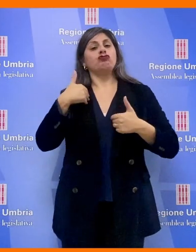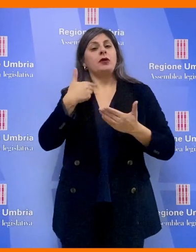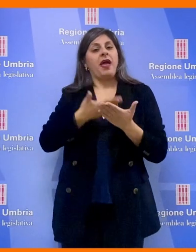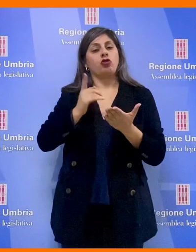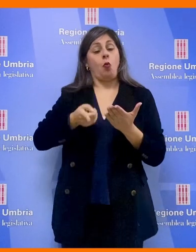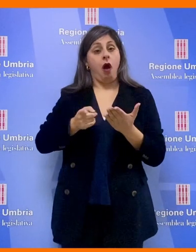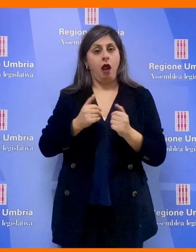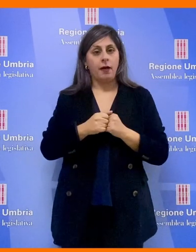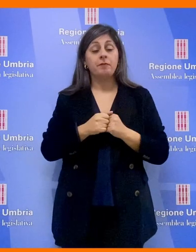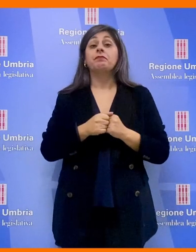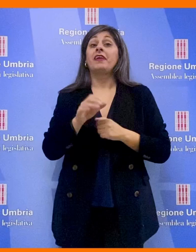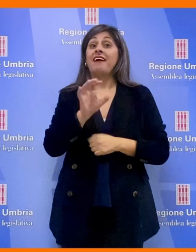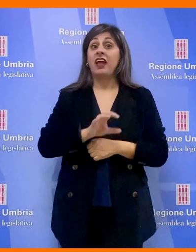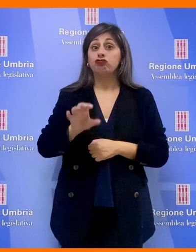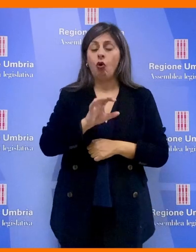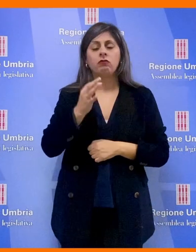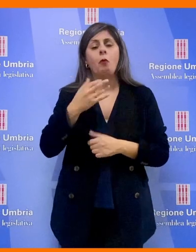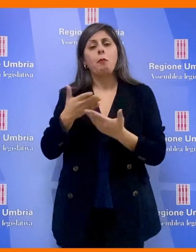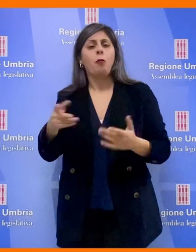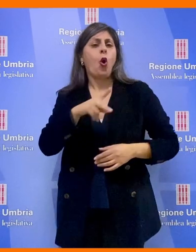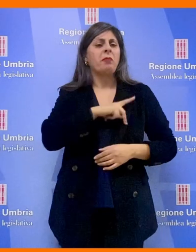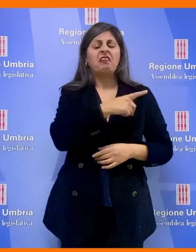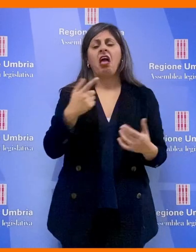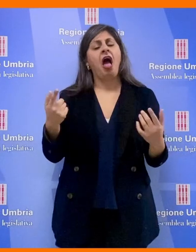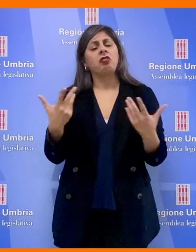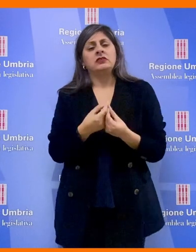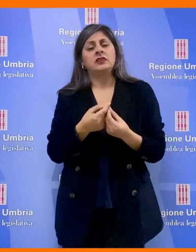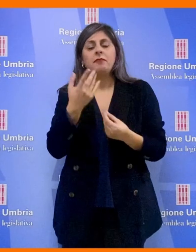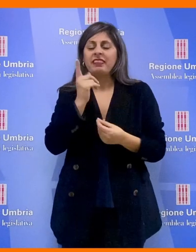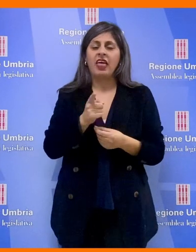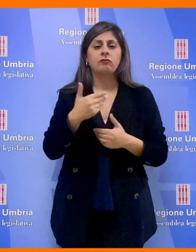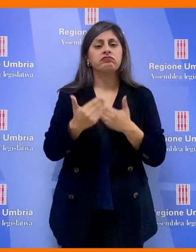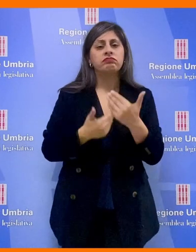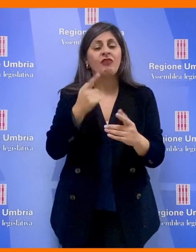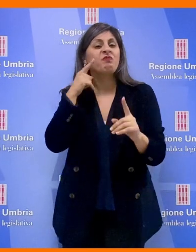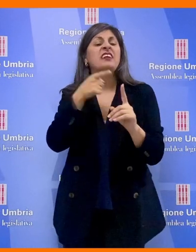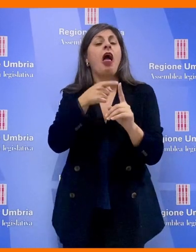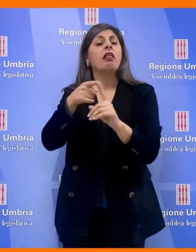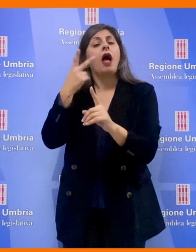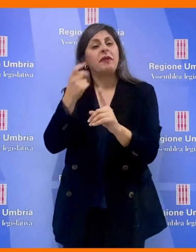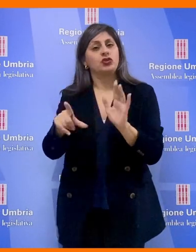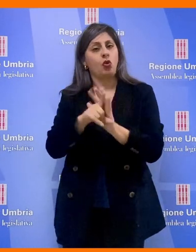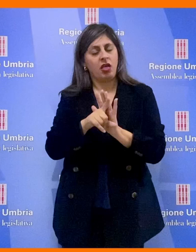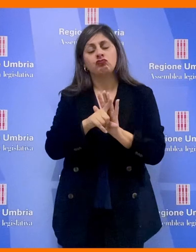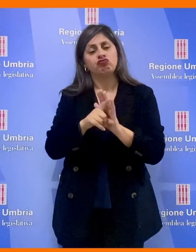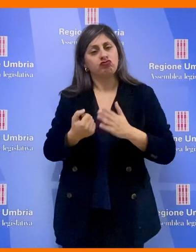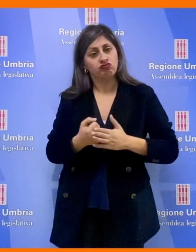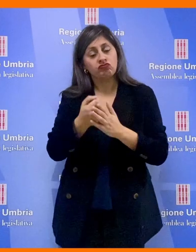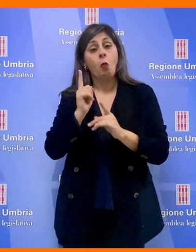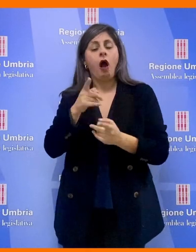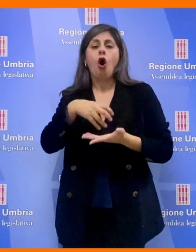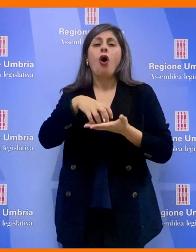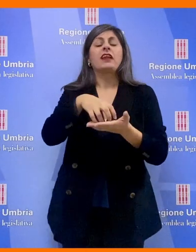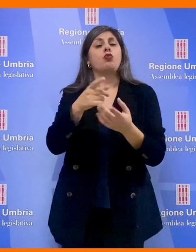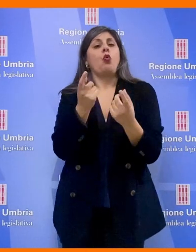La regione concorre con i soggetti pubblici e privati a realizzare le molteplici finalità previste dalla legge erogando i contributi